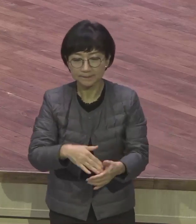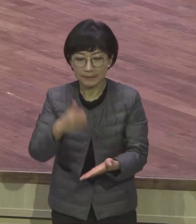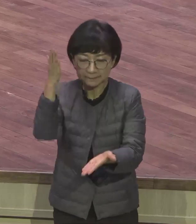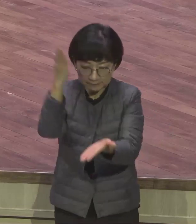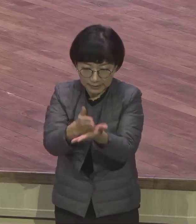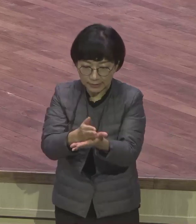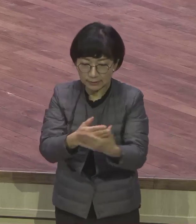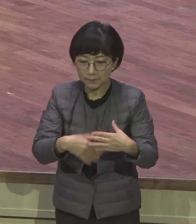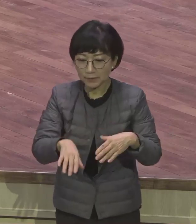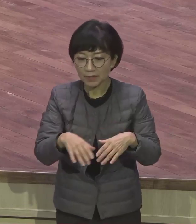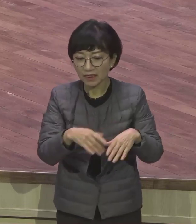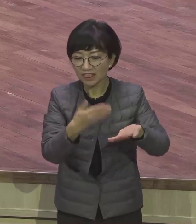말에